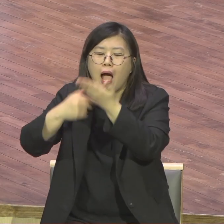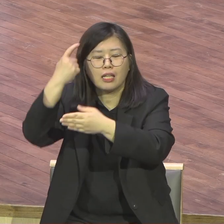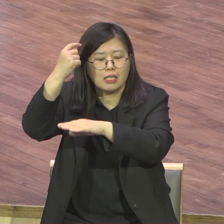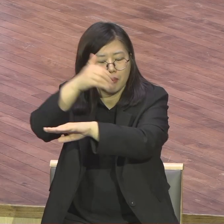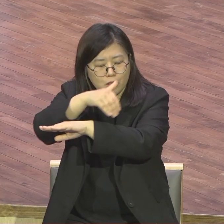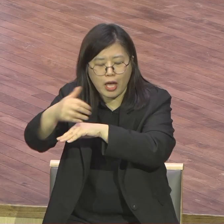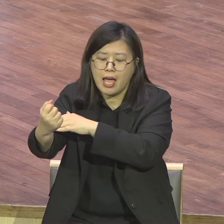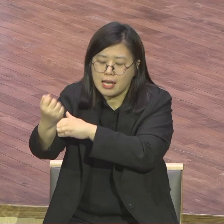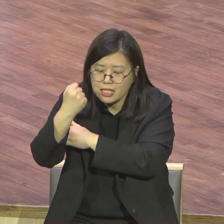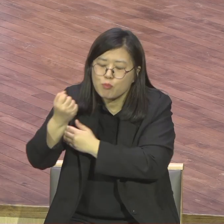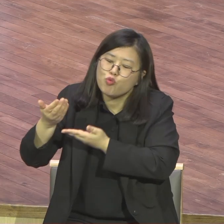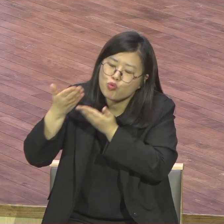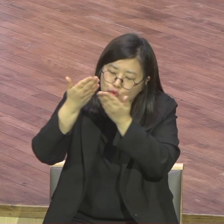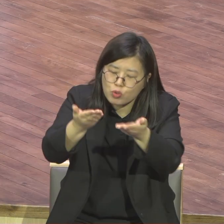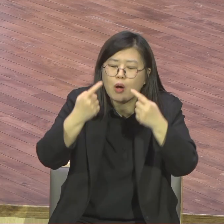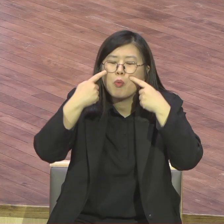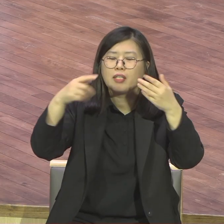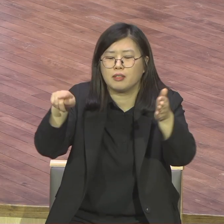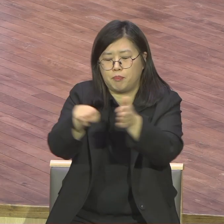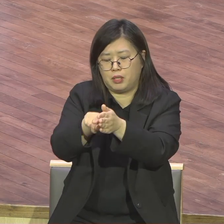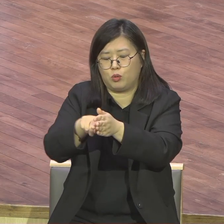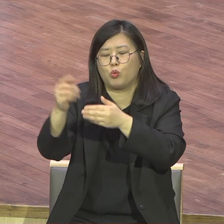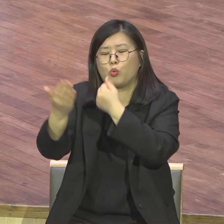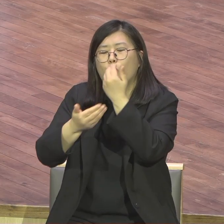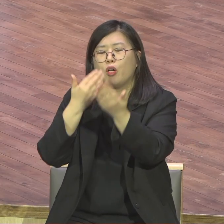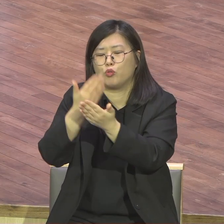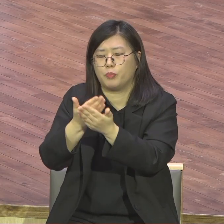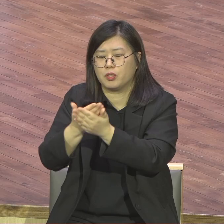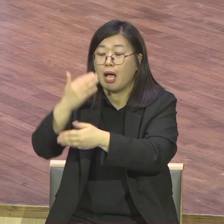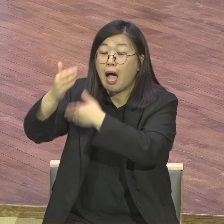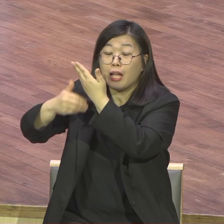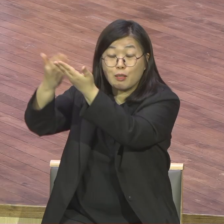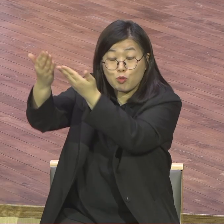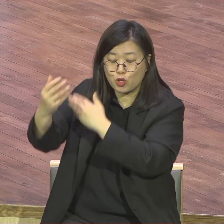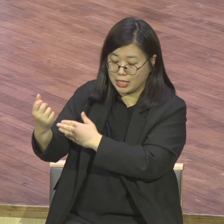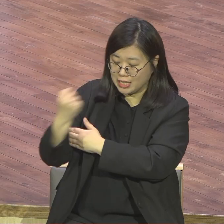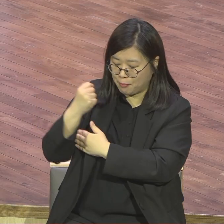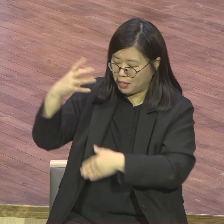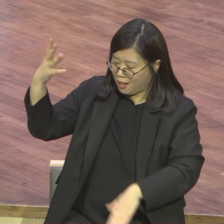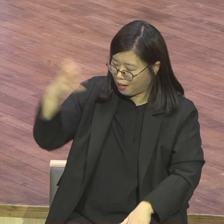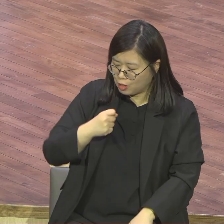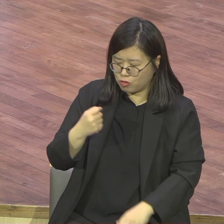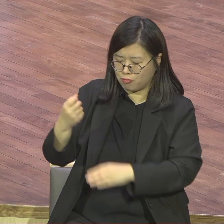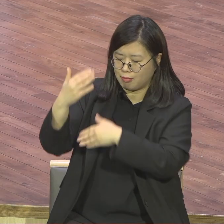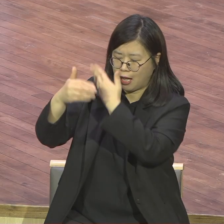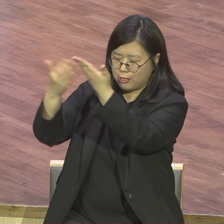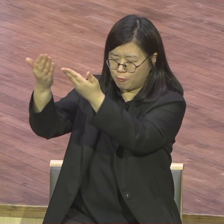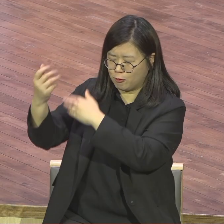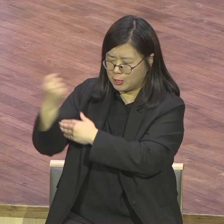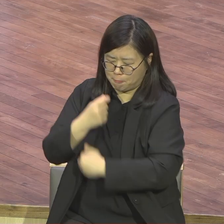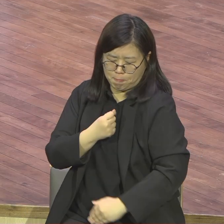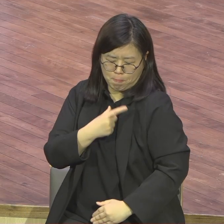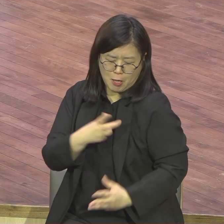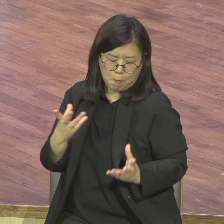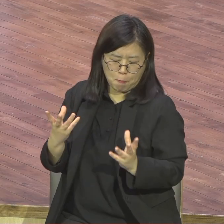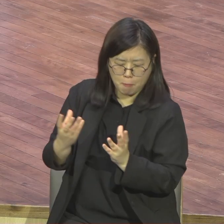하나님 주시는 파워를 힘을 가지고 하나님 주시는 재능을 발견해서 하나님 주시는